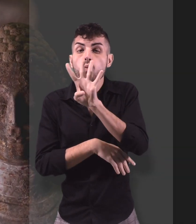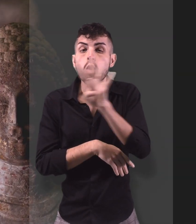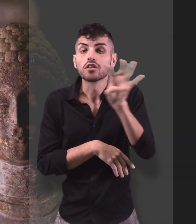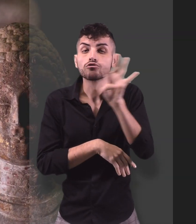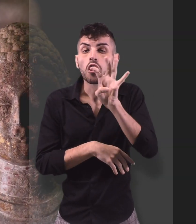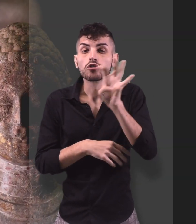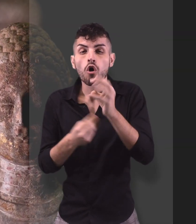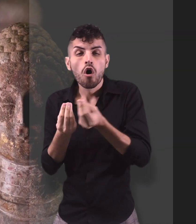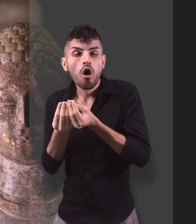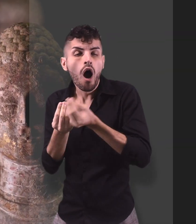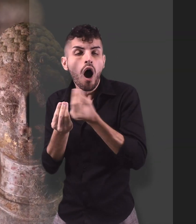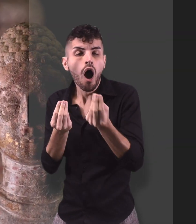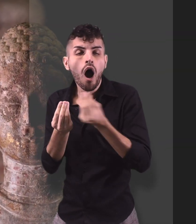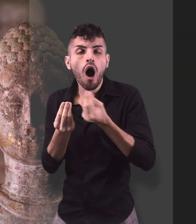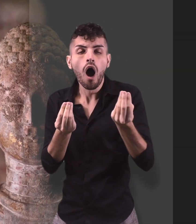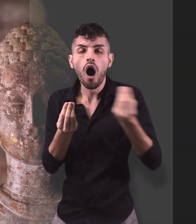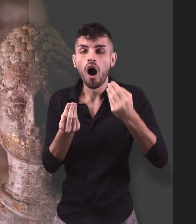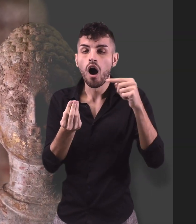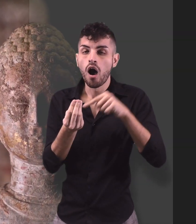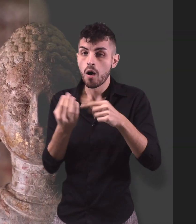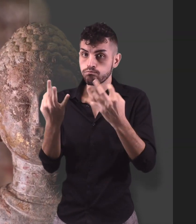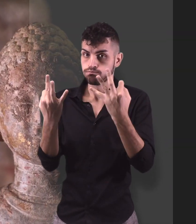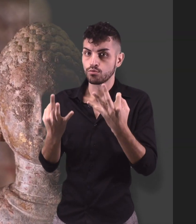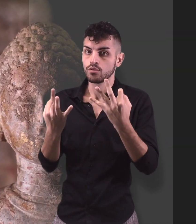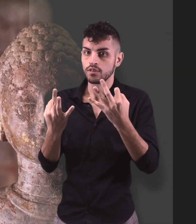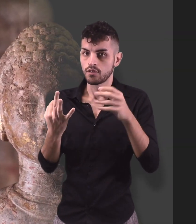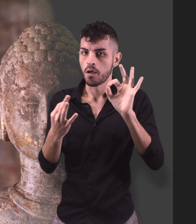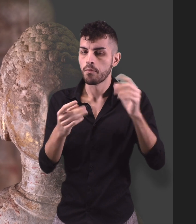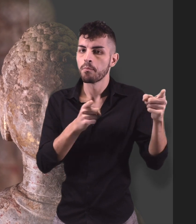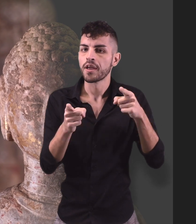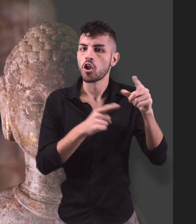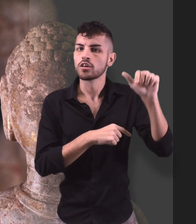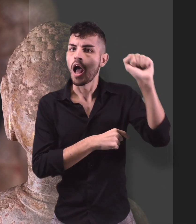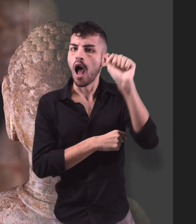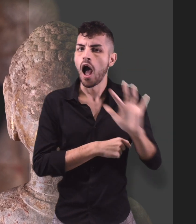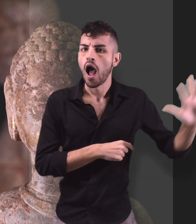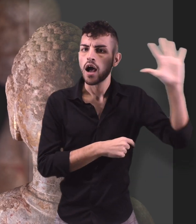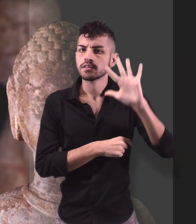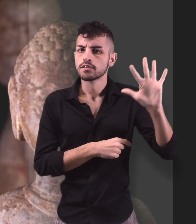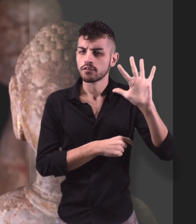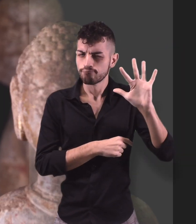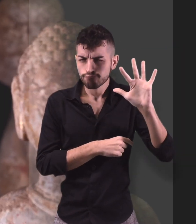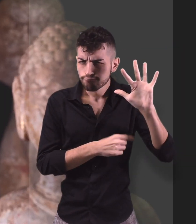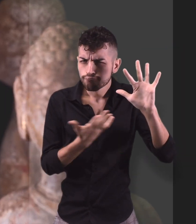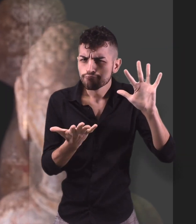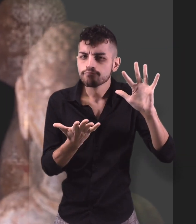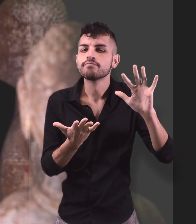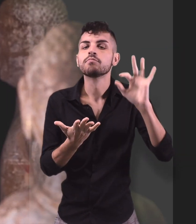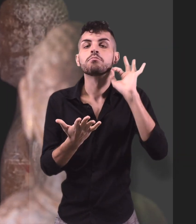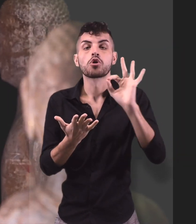400 sculture buddhiste del periodo dei Cisettentrionali e risalenti al VI secolo d.C.,